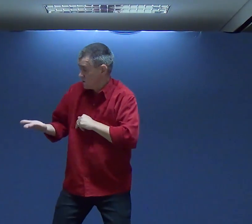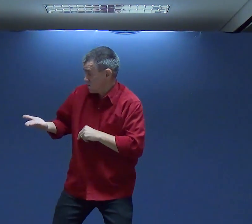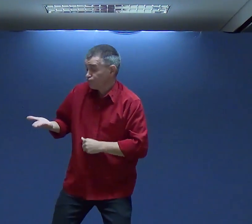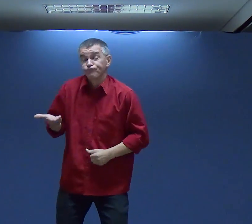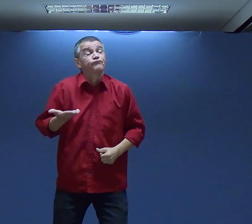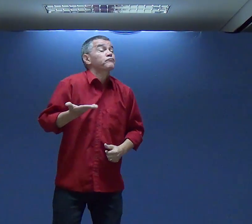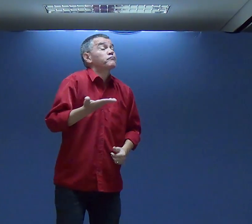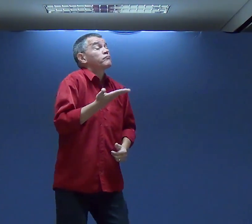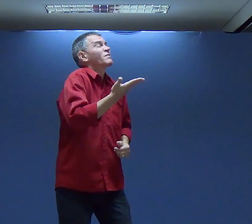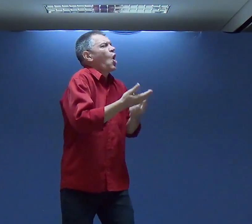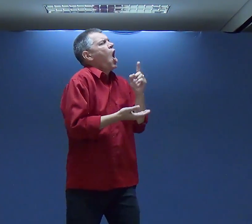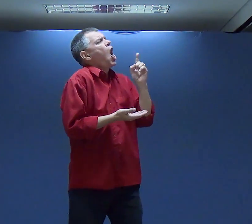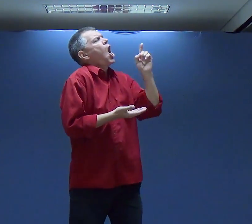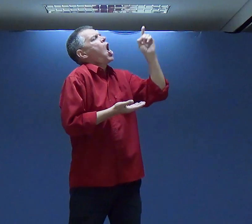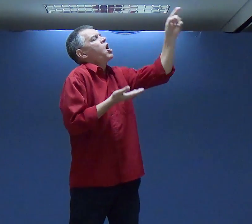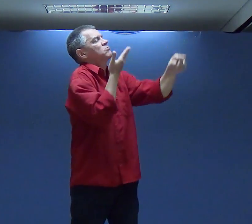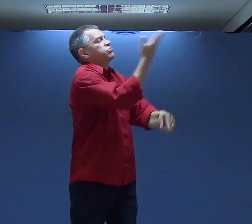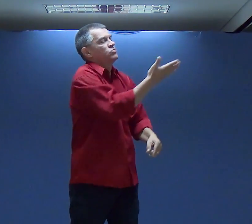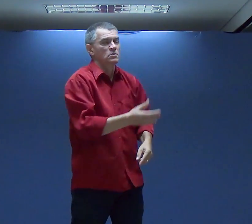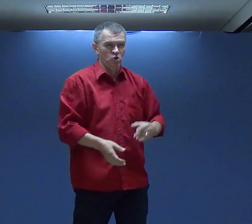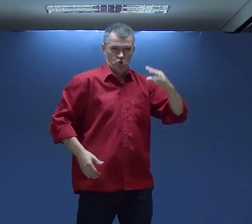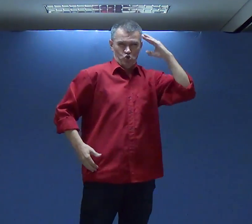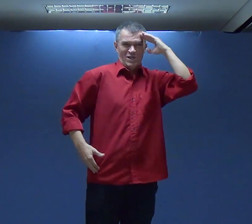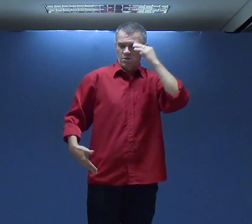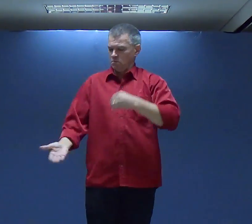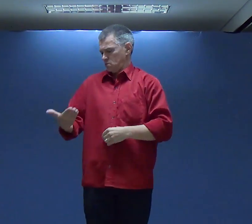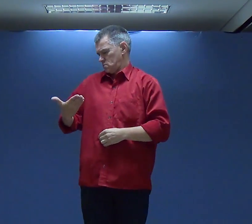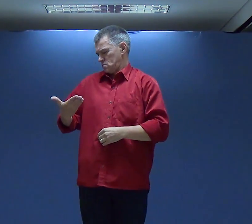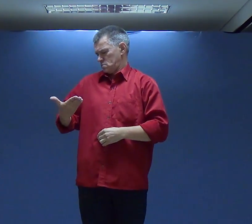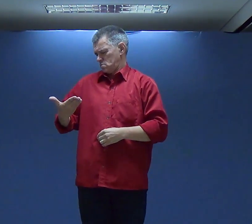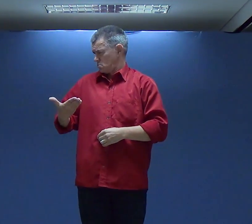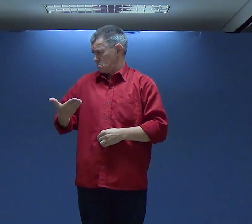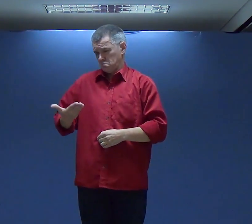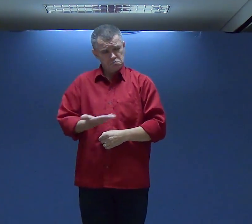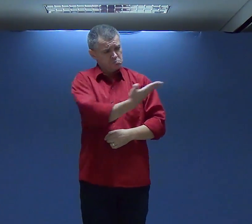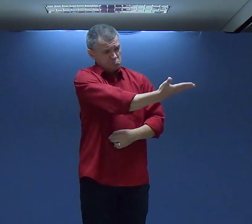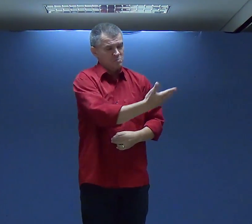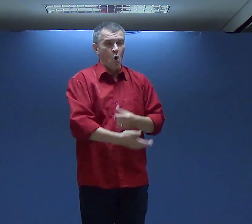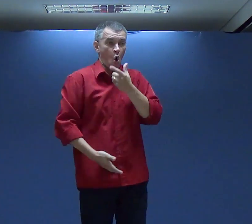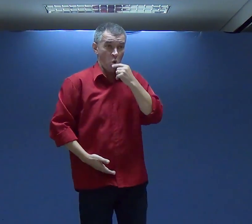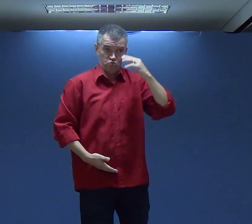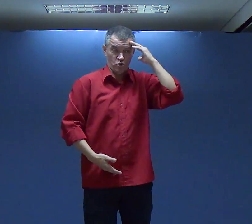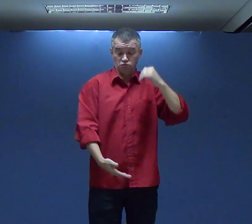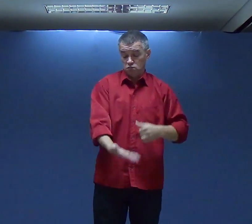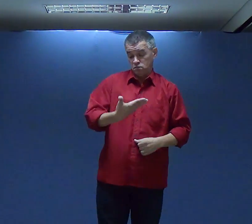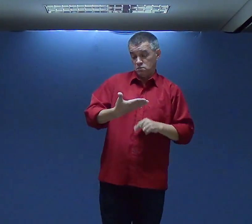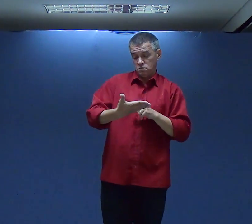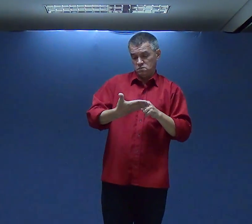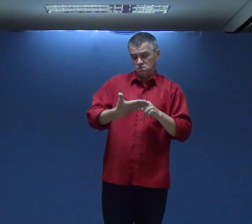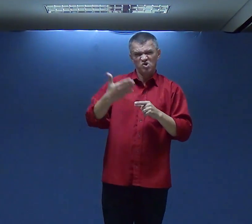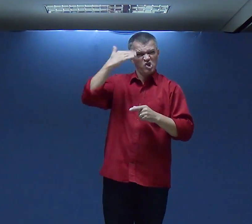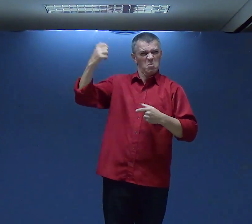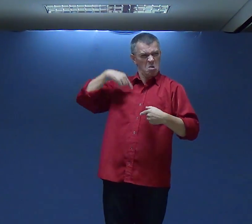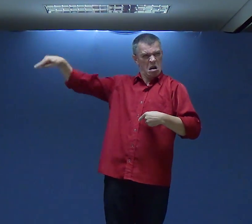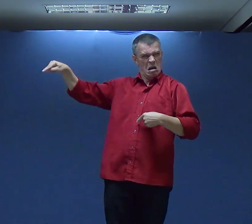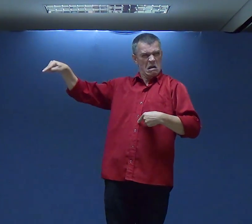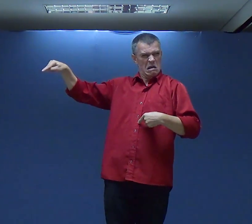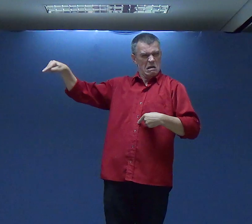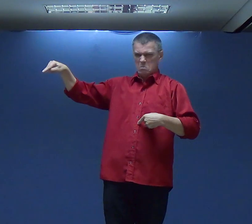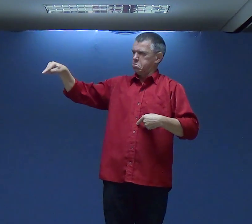E aí? Davi faz o que? O manda Para uma Batalha O que? Me